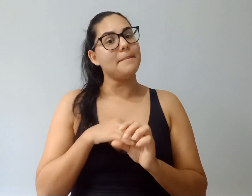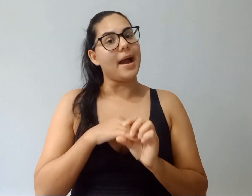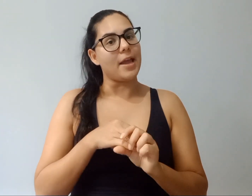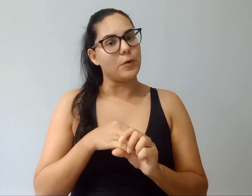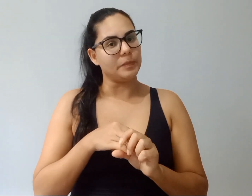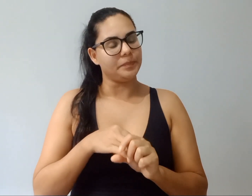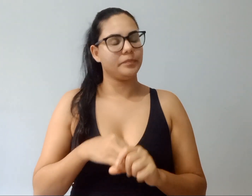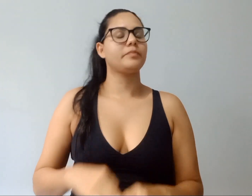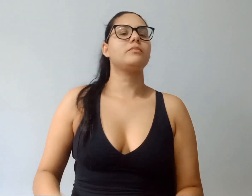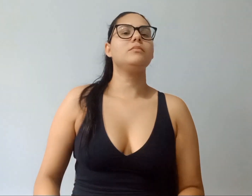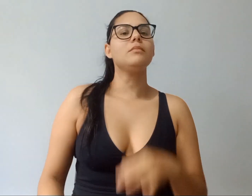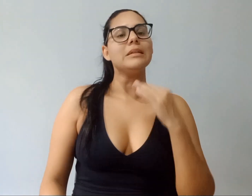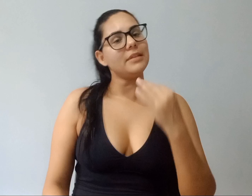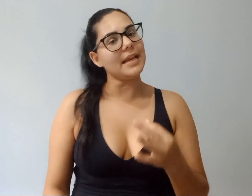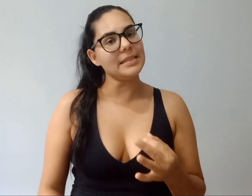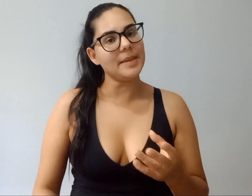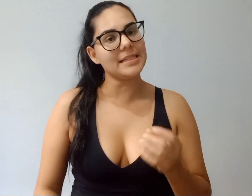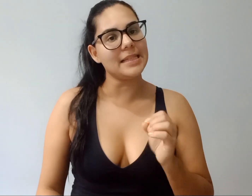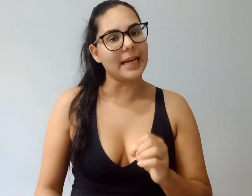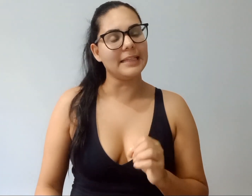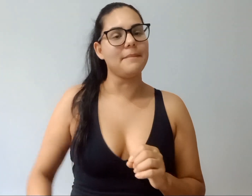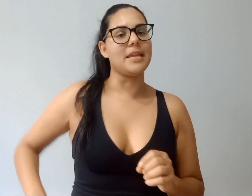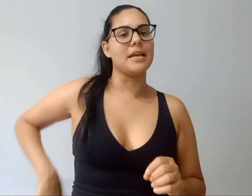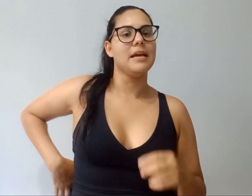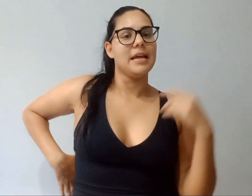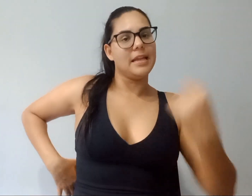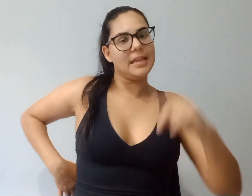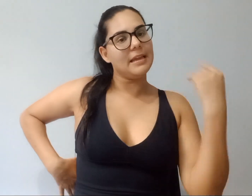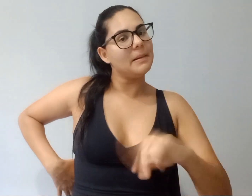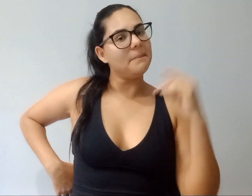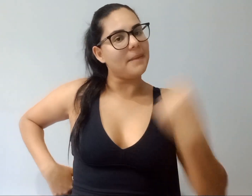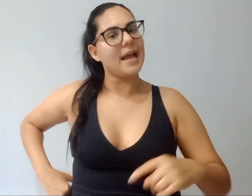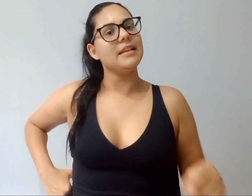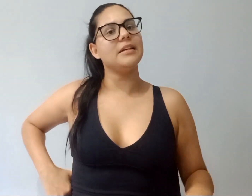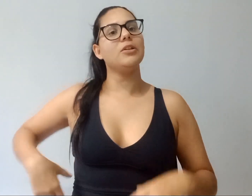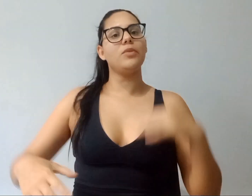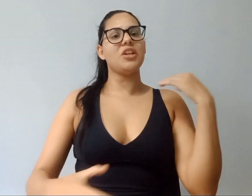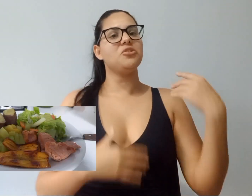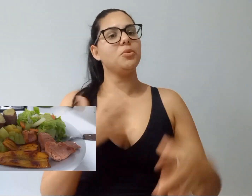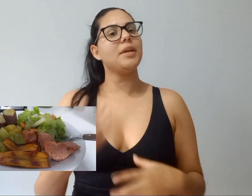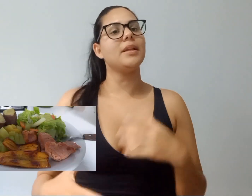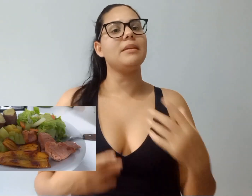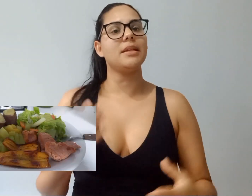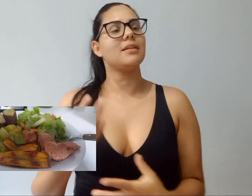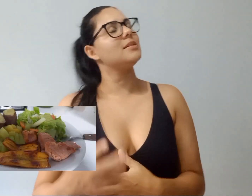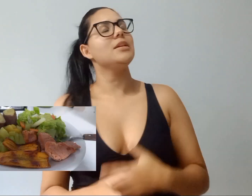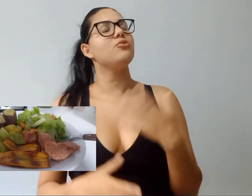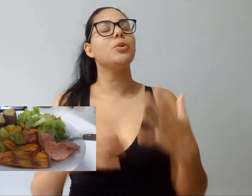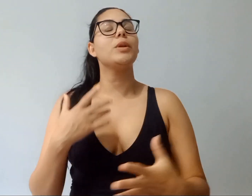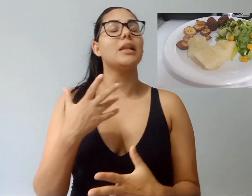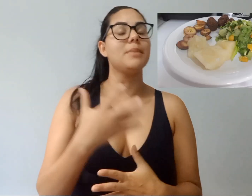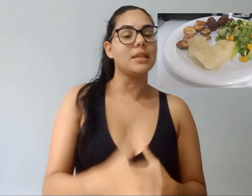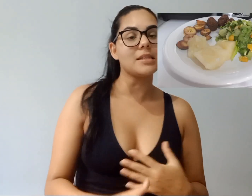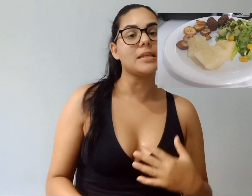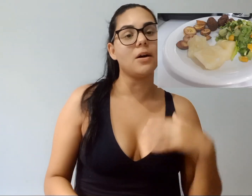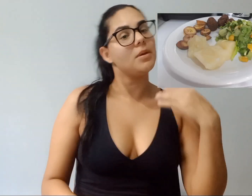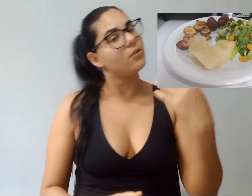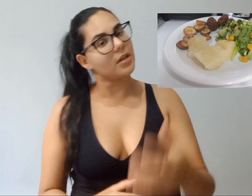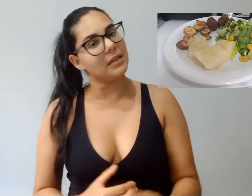maio. Três meses na academia. E malhando e diminuindo a alimentação, melhorando a